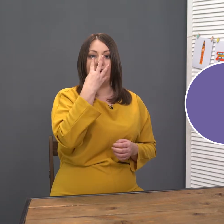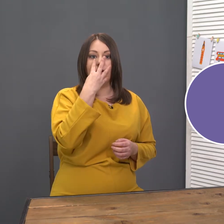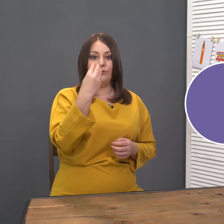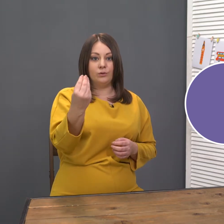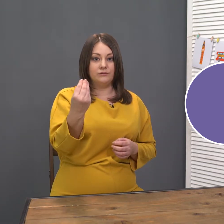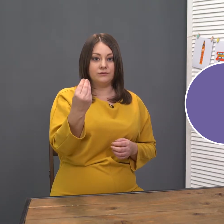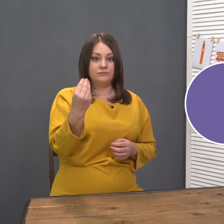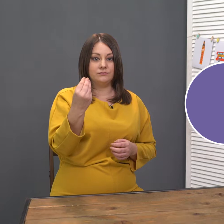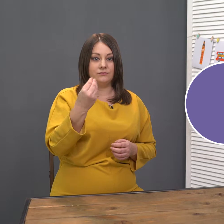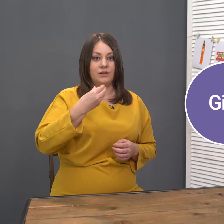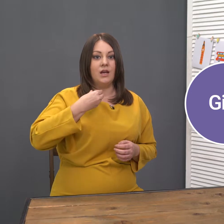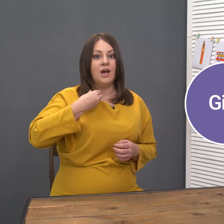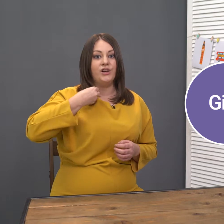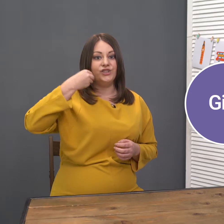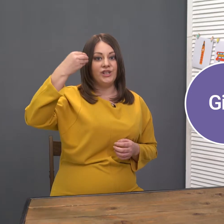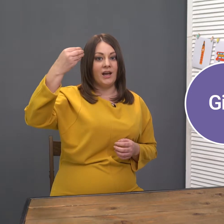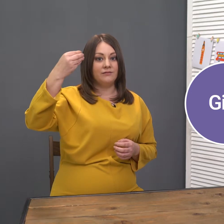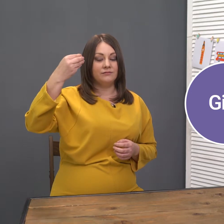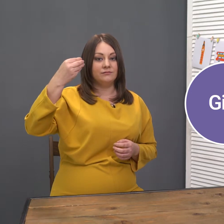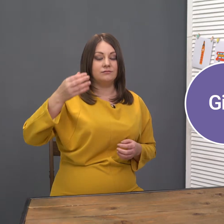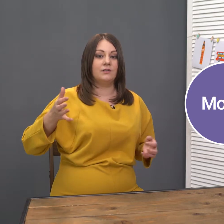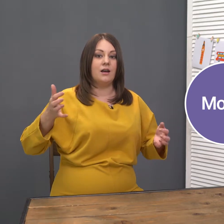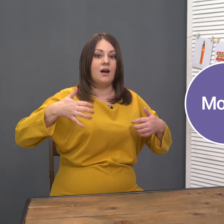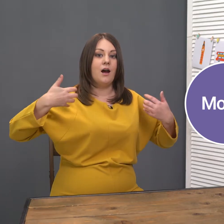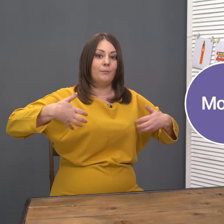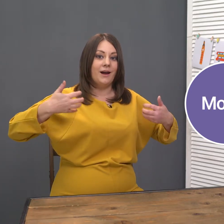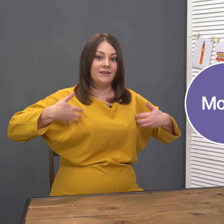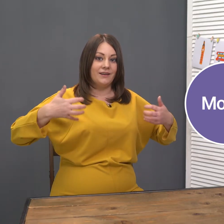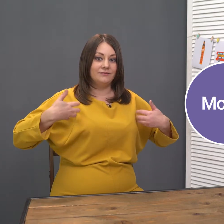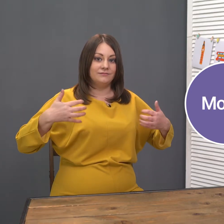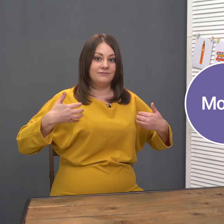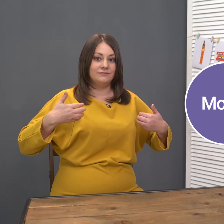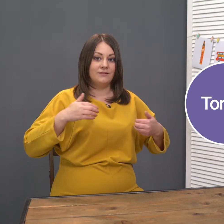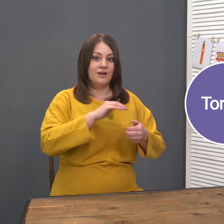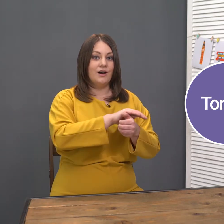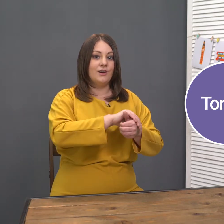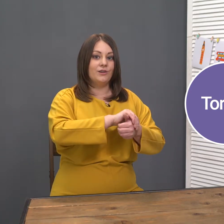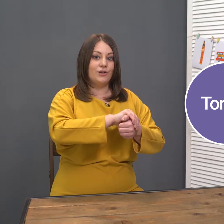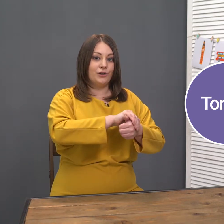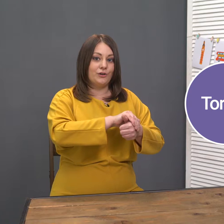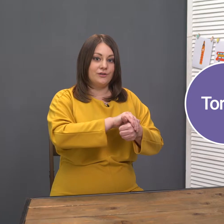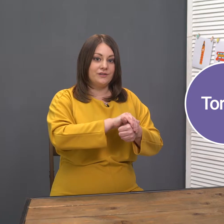Wolf. Giraffe. Monkey. Tortoise.